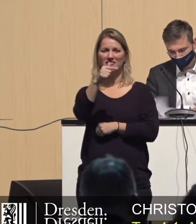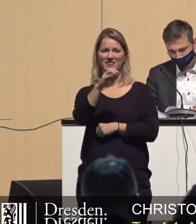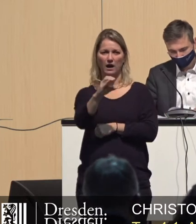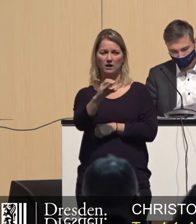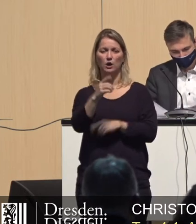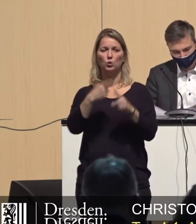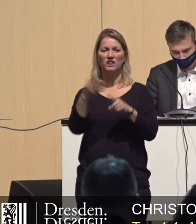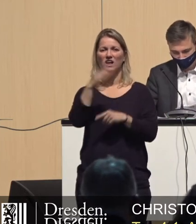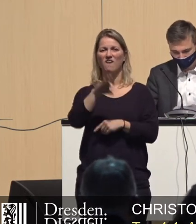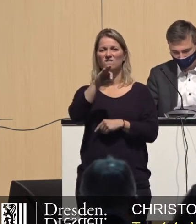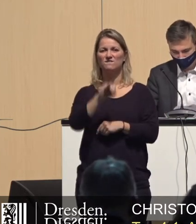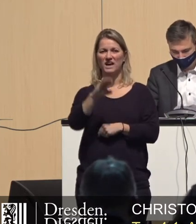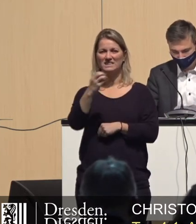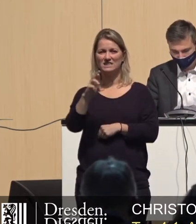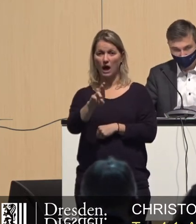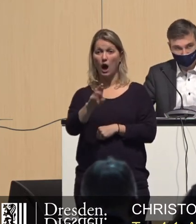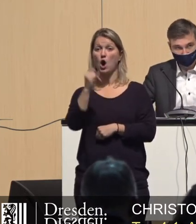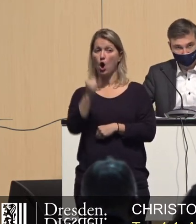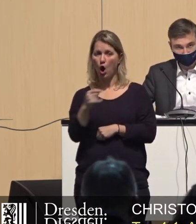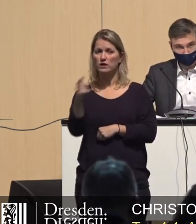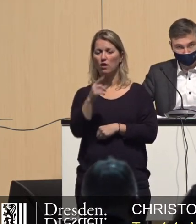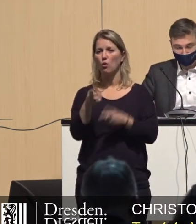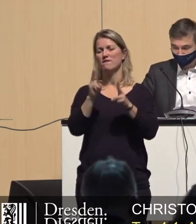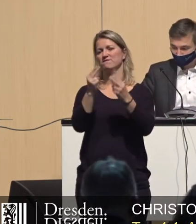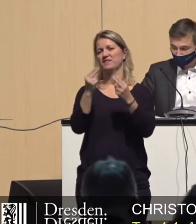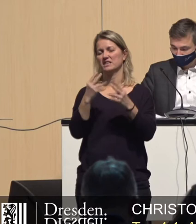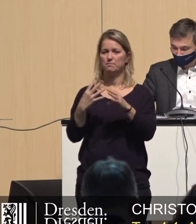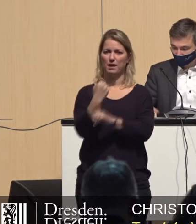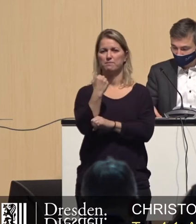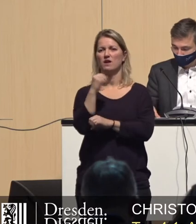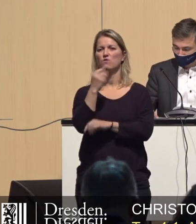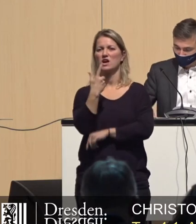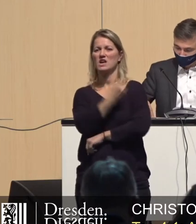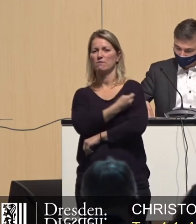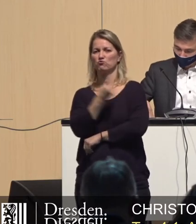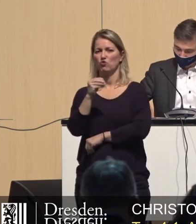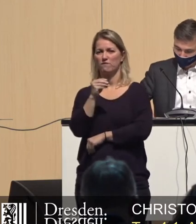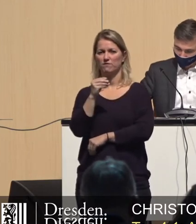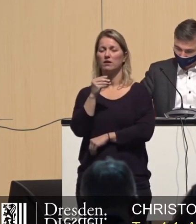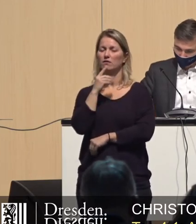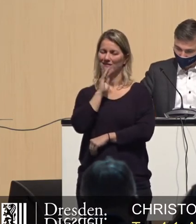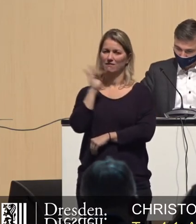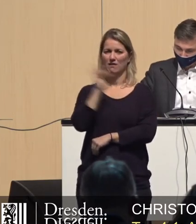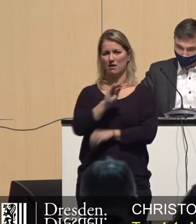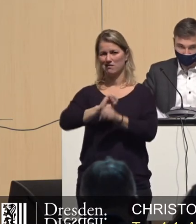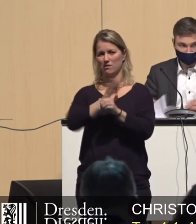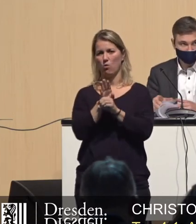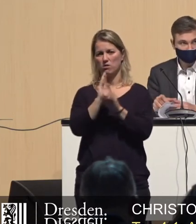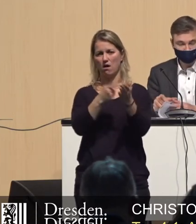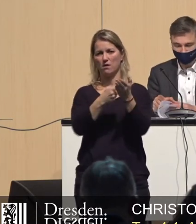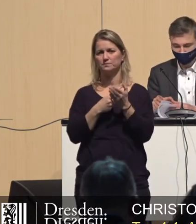heute einen weiteren wichtigen Schritt bezüglich eines Impfstoffs gegen Corona vorgestellt. In einem